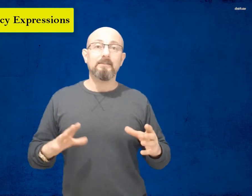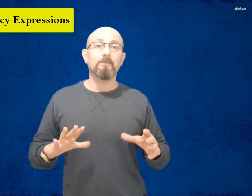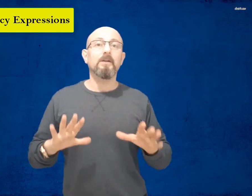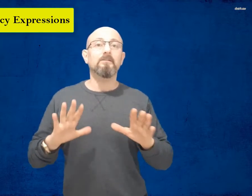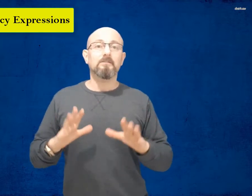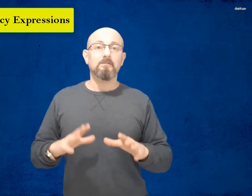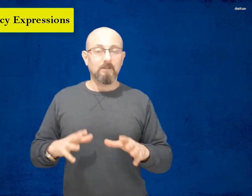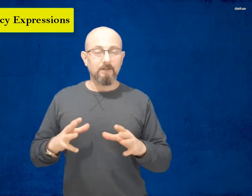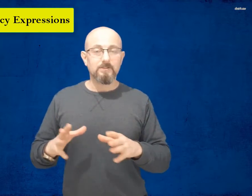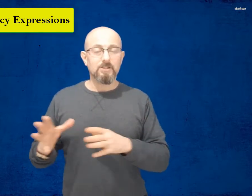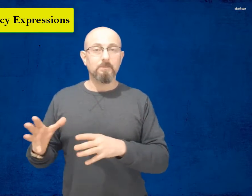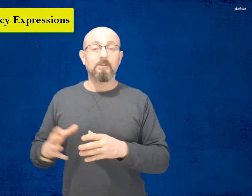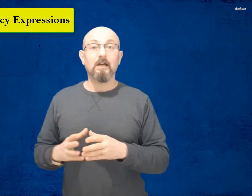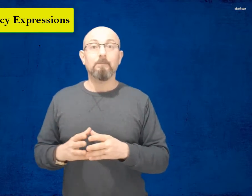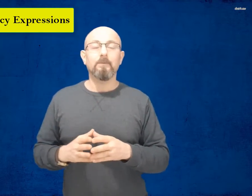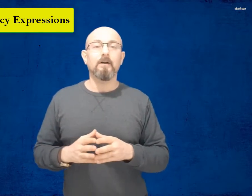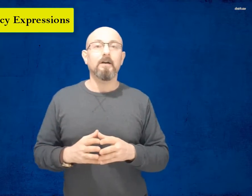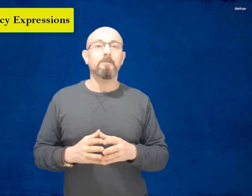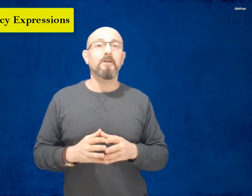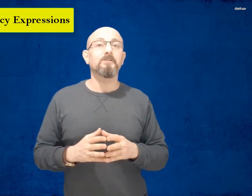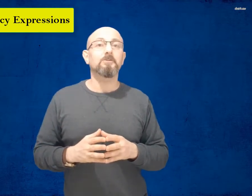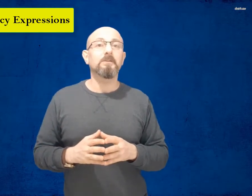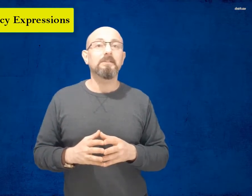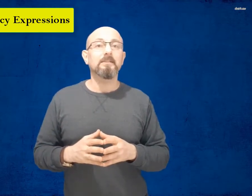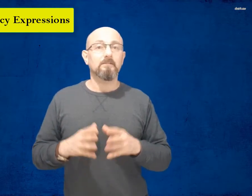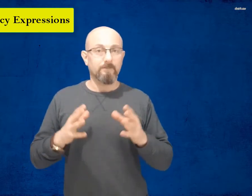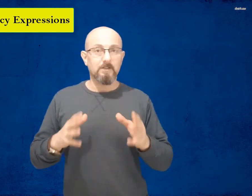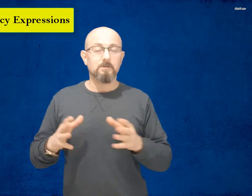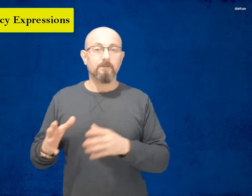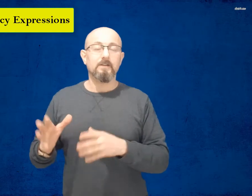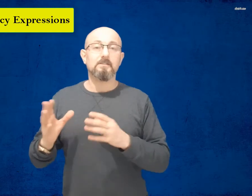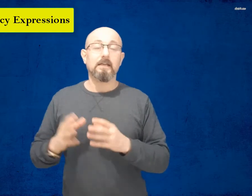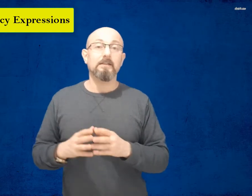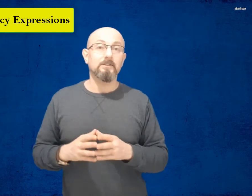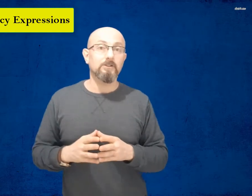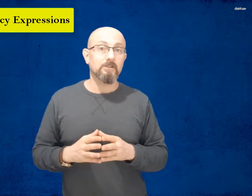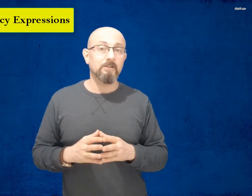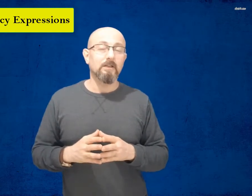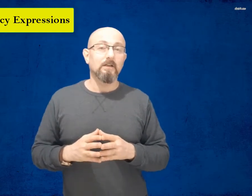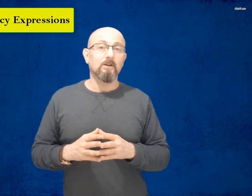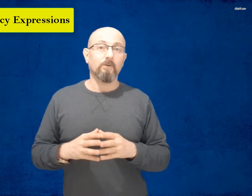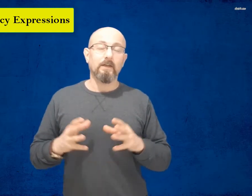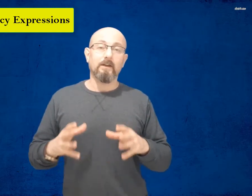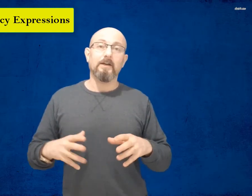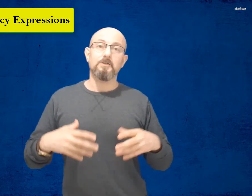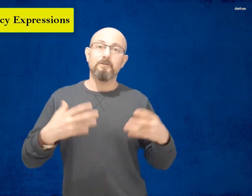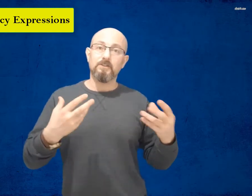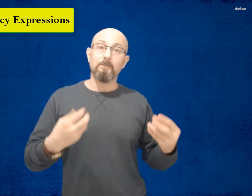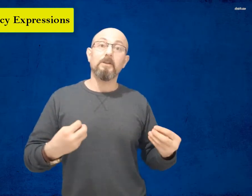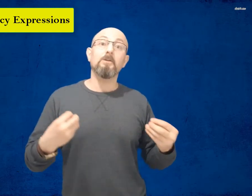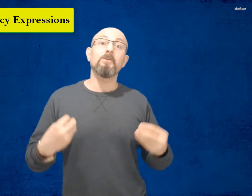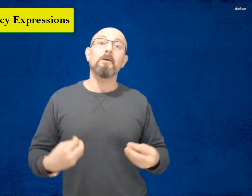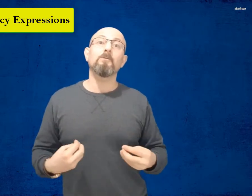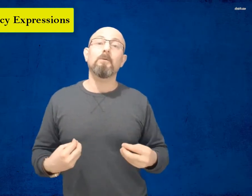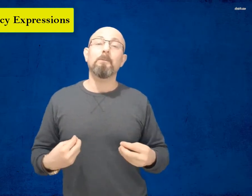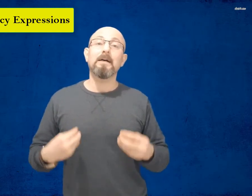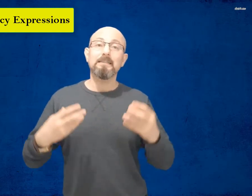التمرين النفس الشي من كتاب pre-intermediate face to face second edition أوكي راح نشوف التمرين واني عملوا مع بعض